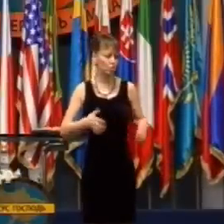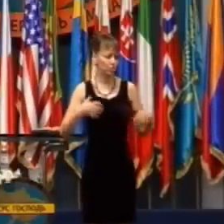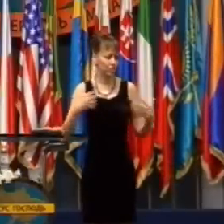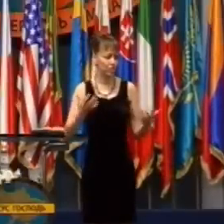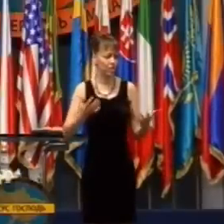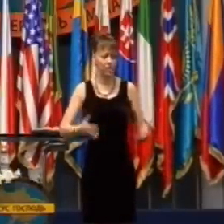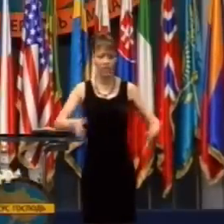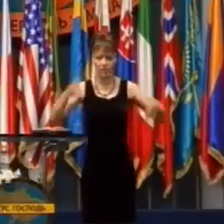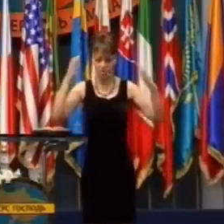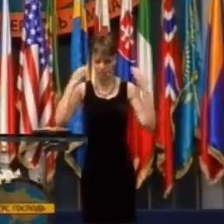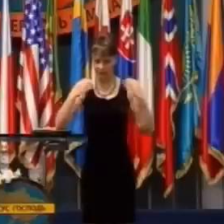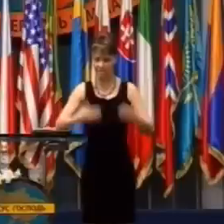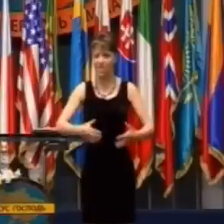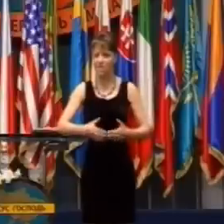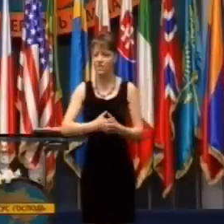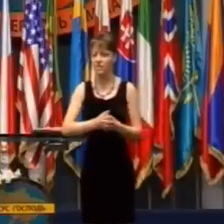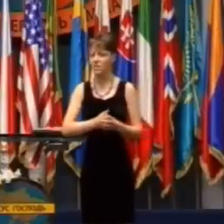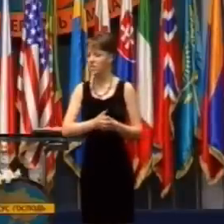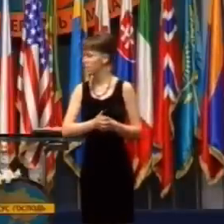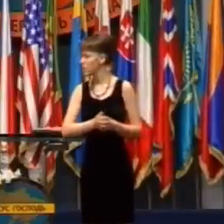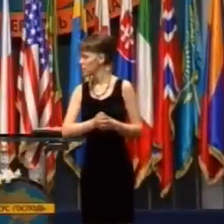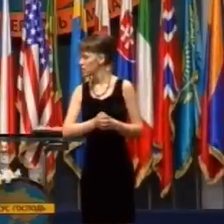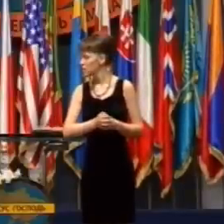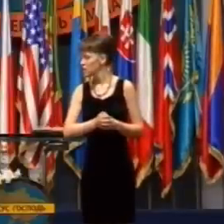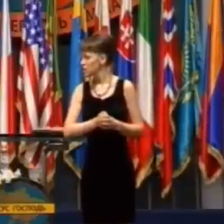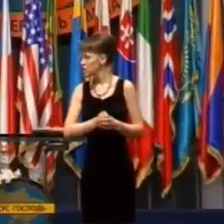so ženou sme sa rýchlo obliekli